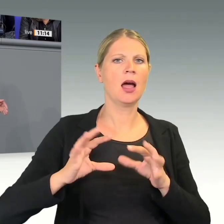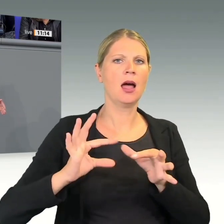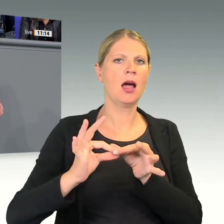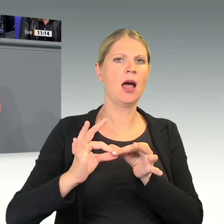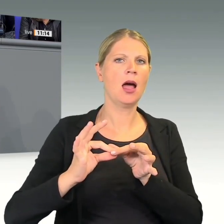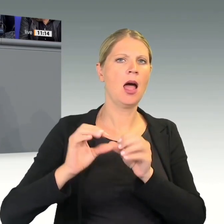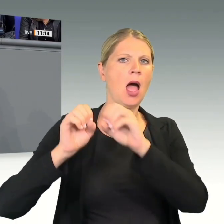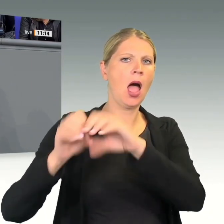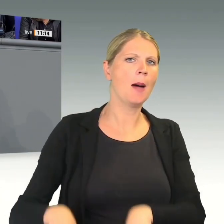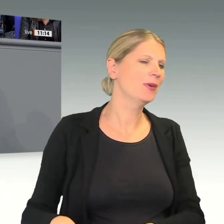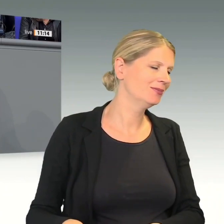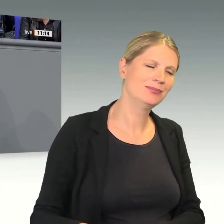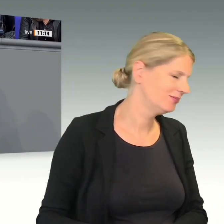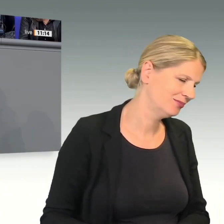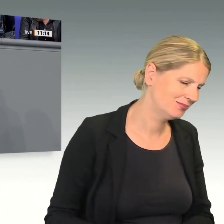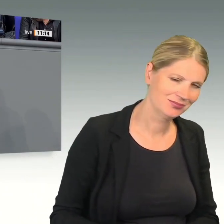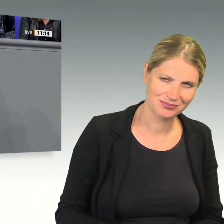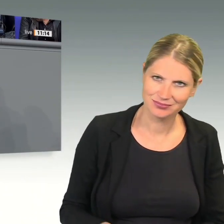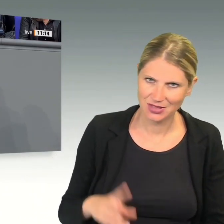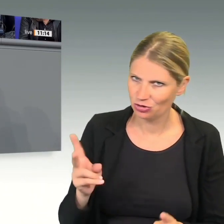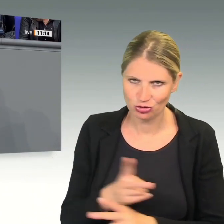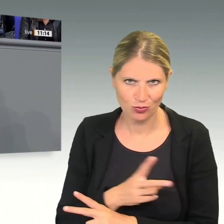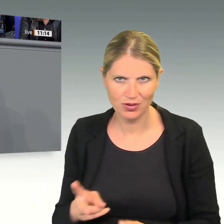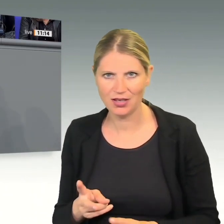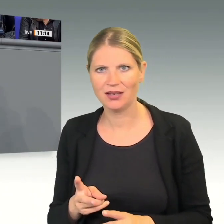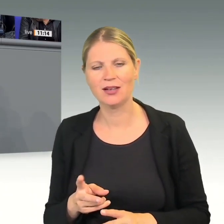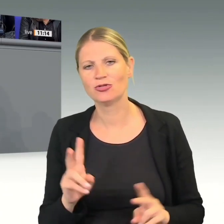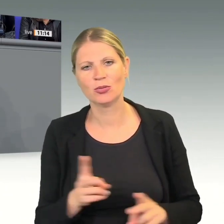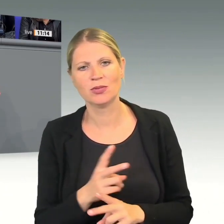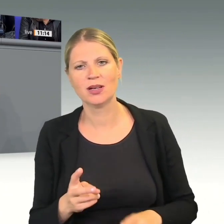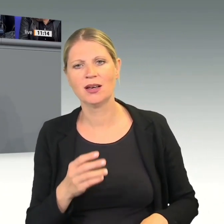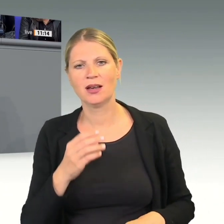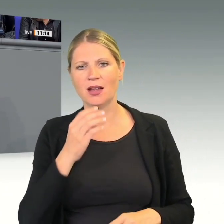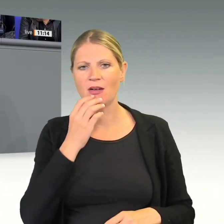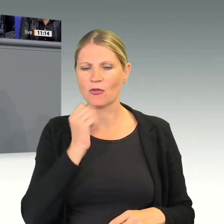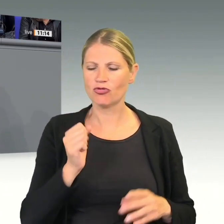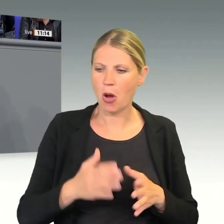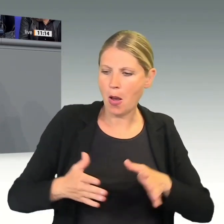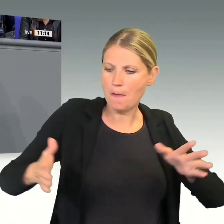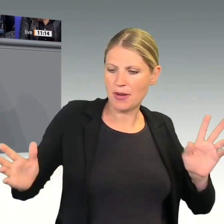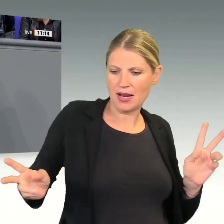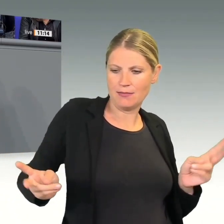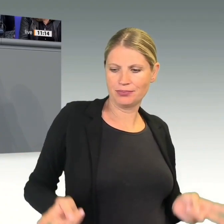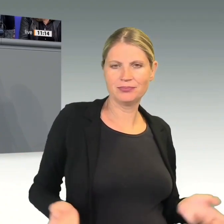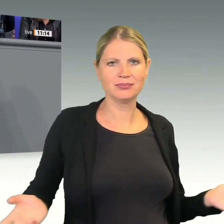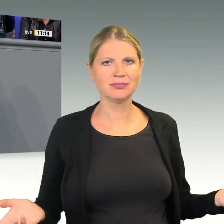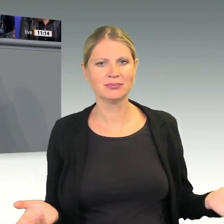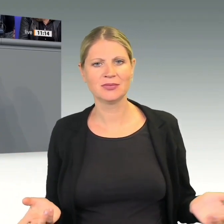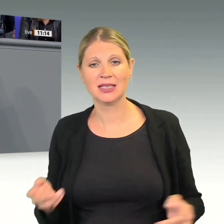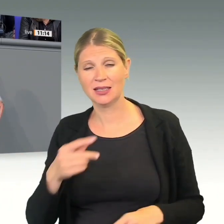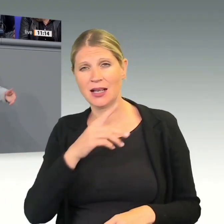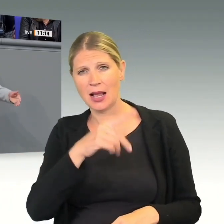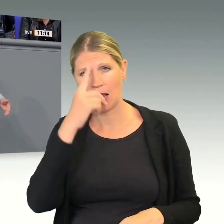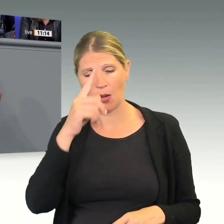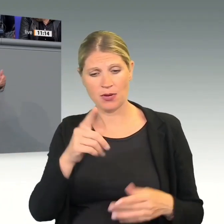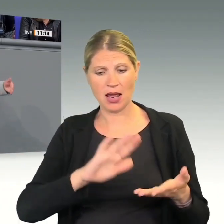Länder wollen nicht mehr abhängig werden von Europa. Die wollen auch nicht abhängig sein von China. Die wollen sich breiter aufstellen. Und wer glaubt, mit diesem Abkommen